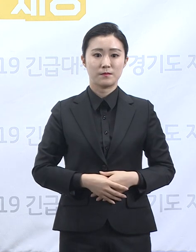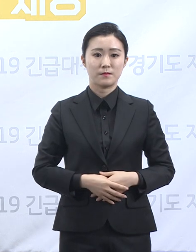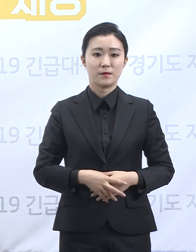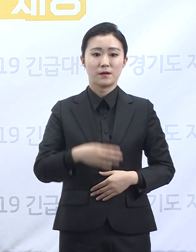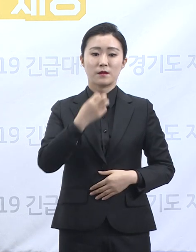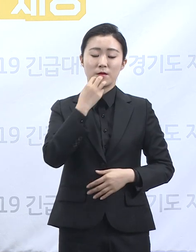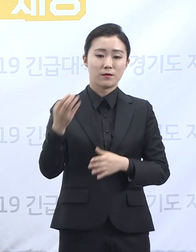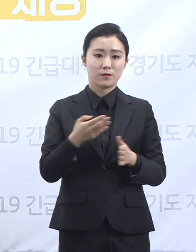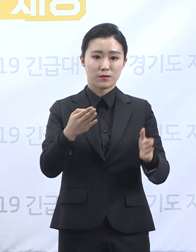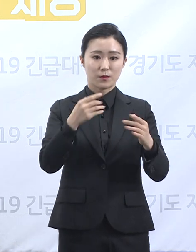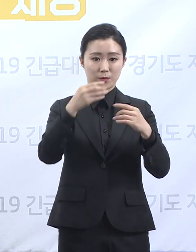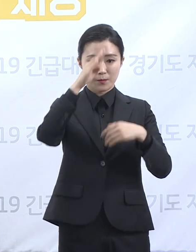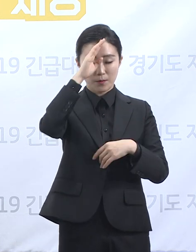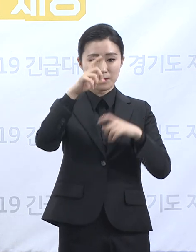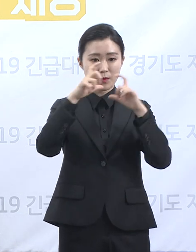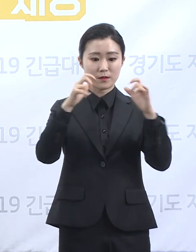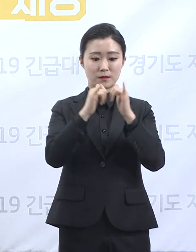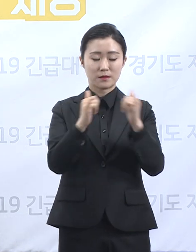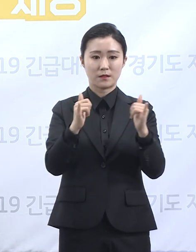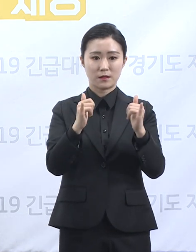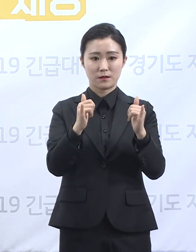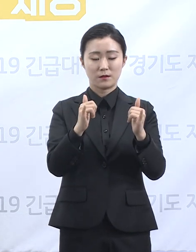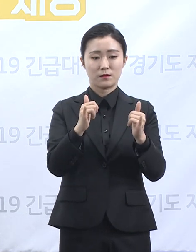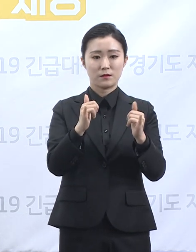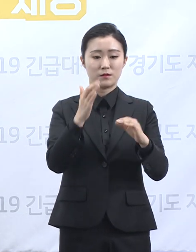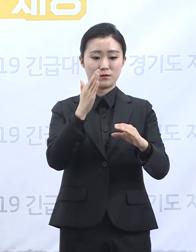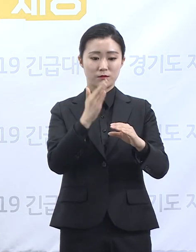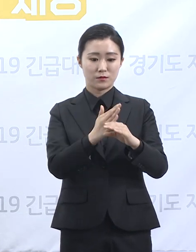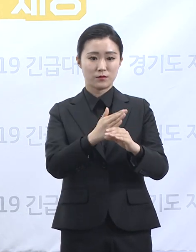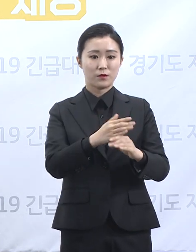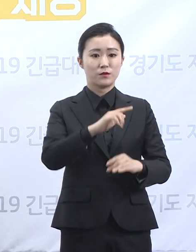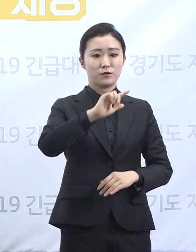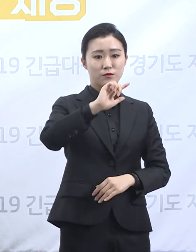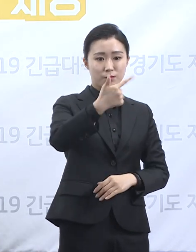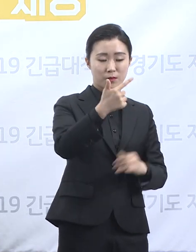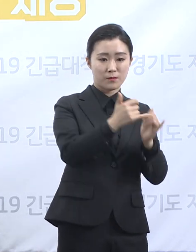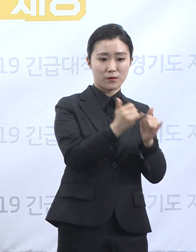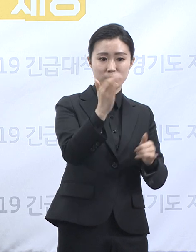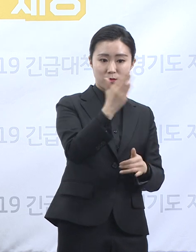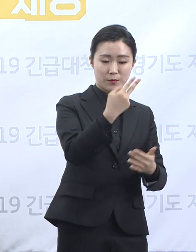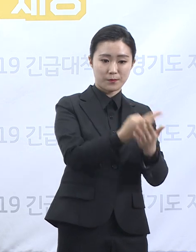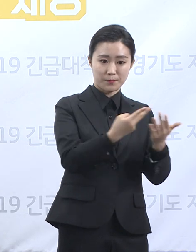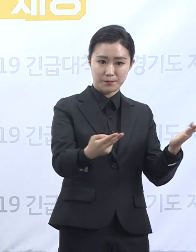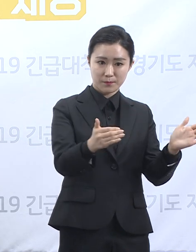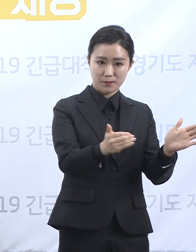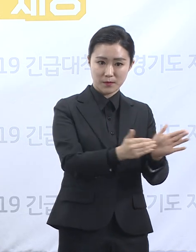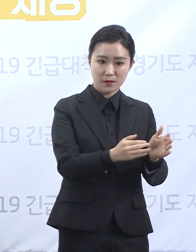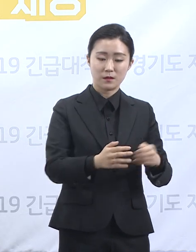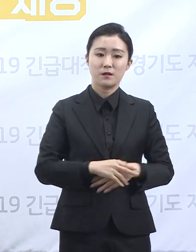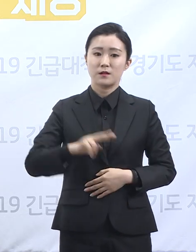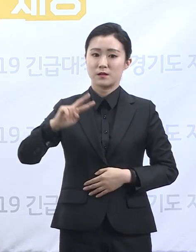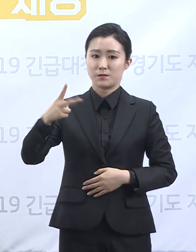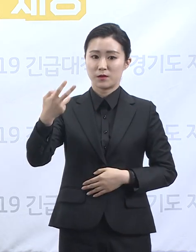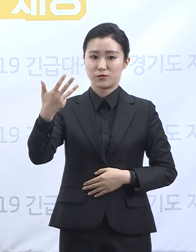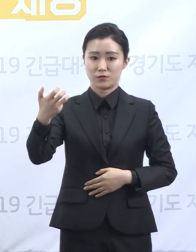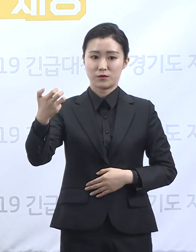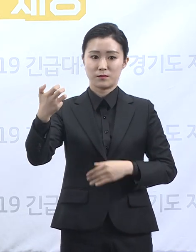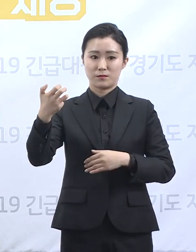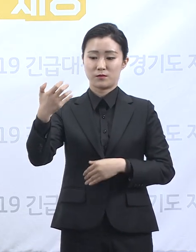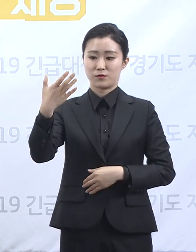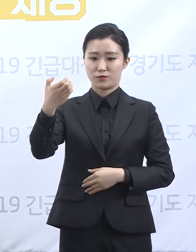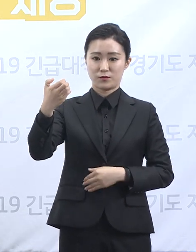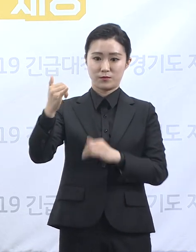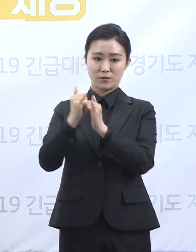확진자 중 694명은 퇴원하였고 현재 295명의 도민이 병원 및 생활치료센터에서 격리